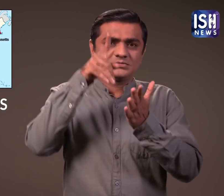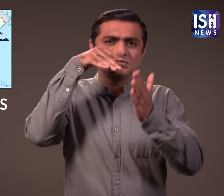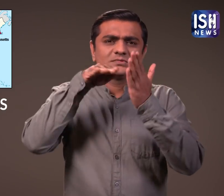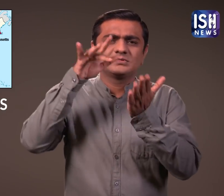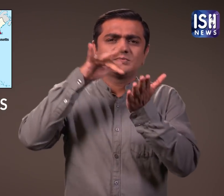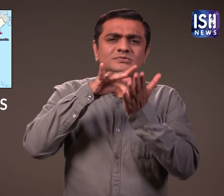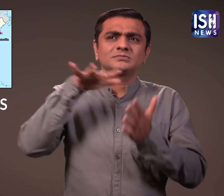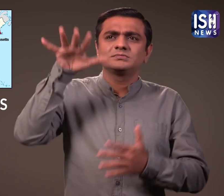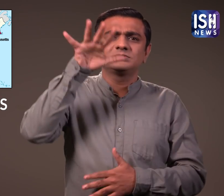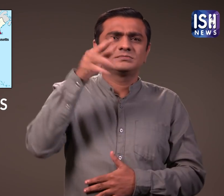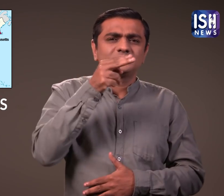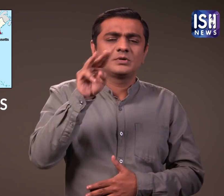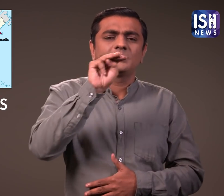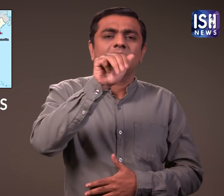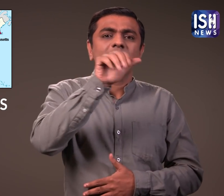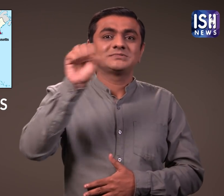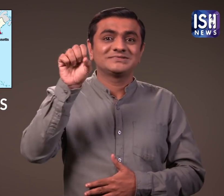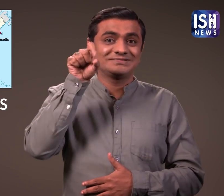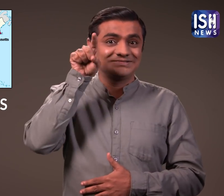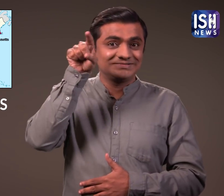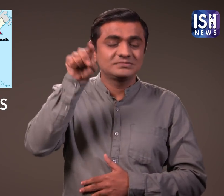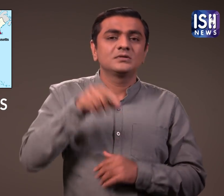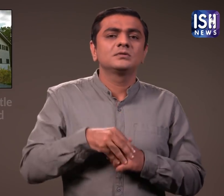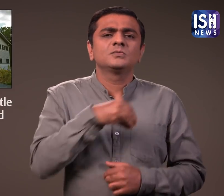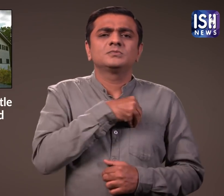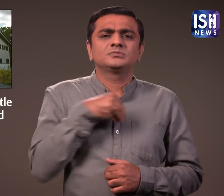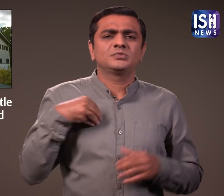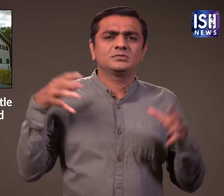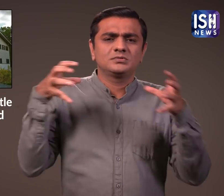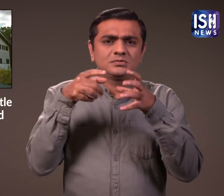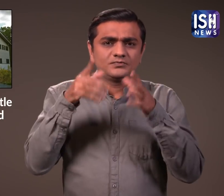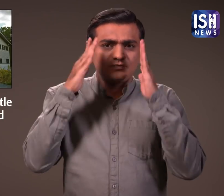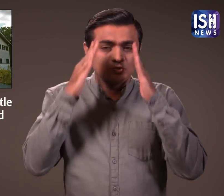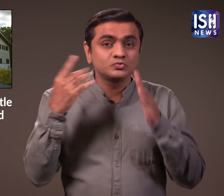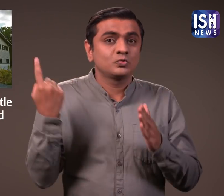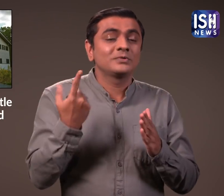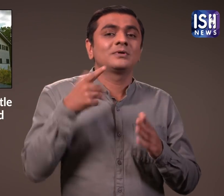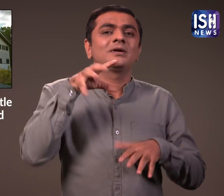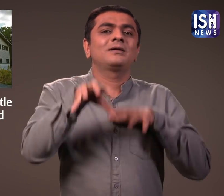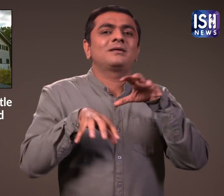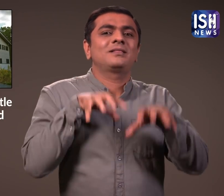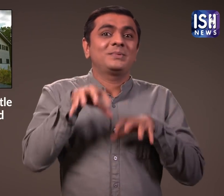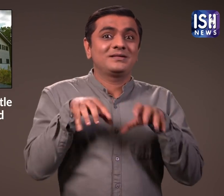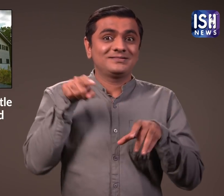अमेरिका के मैसेचुसेट्स में एक बन्यजीव अस्पताल है जिसका नाम न्यू इंग्लेंड वाइड लाइफ सेंटर है